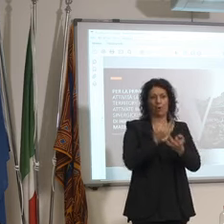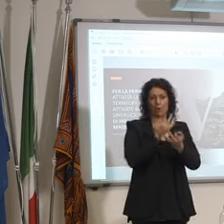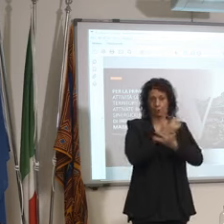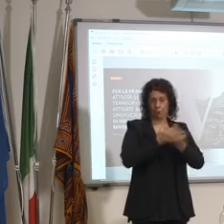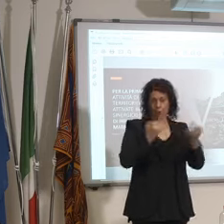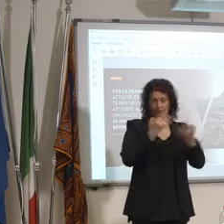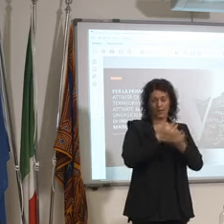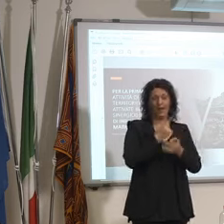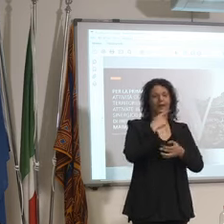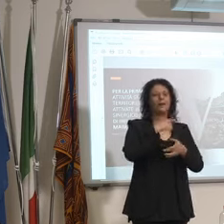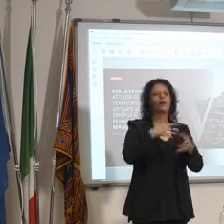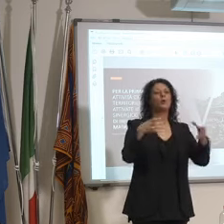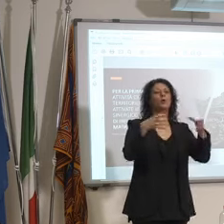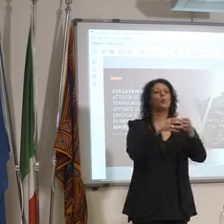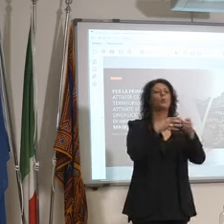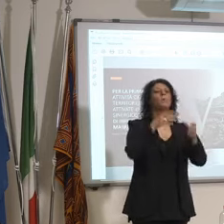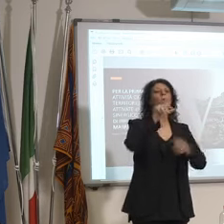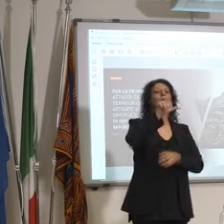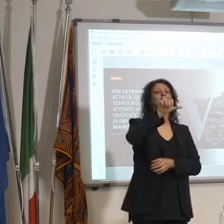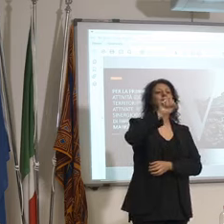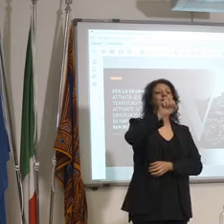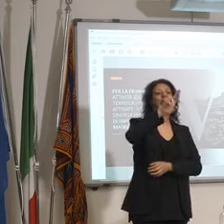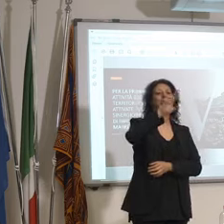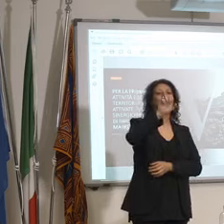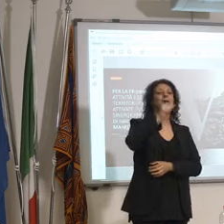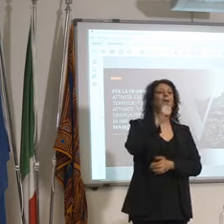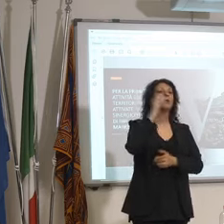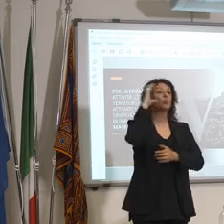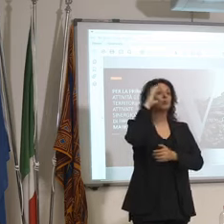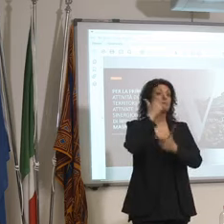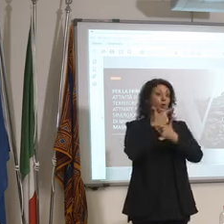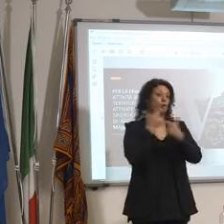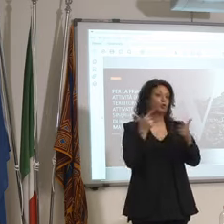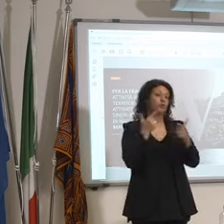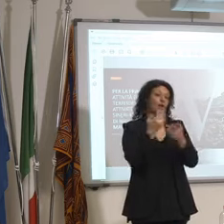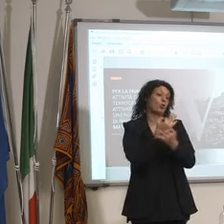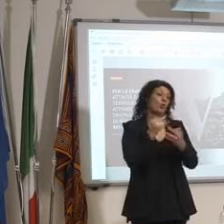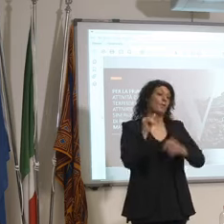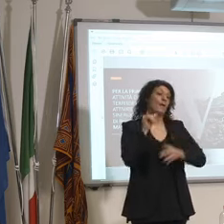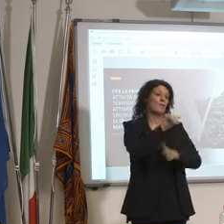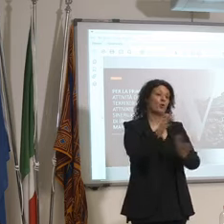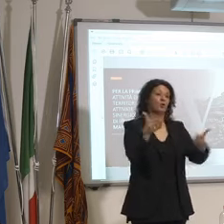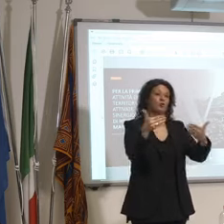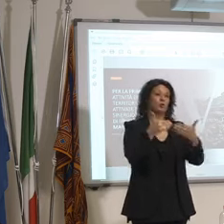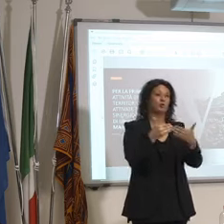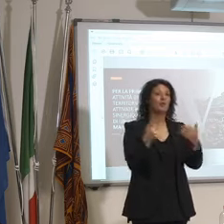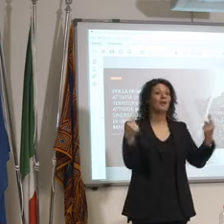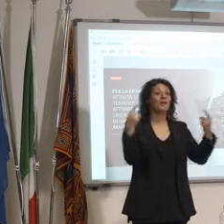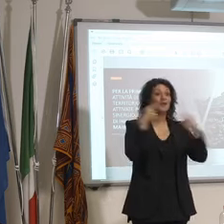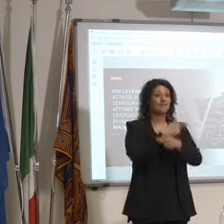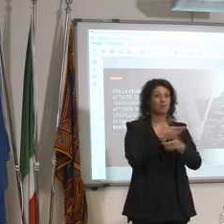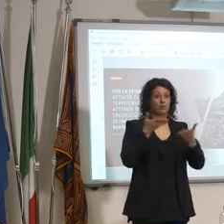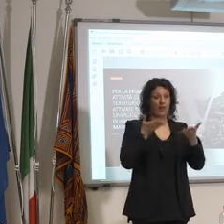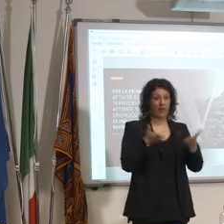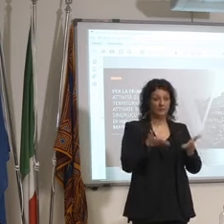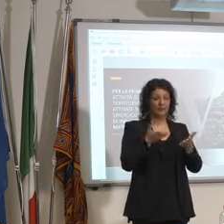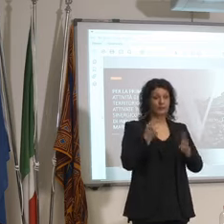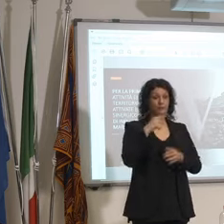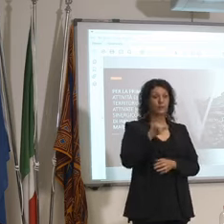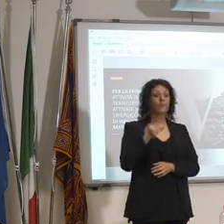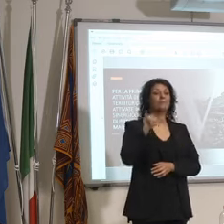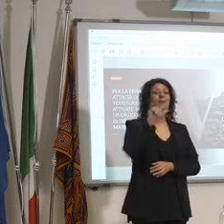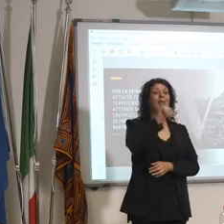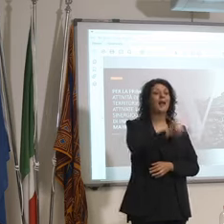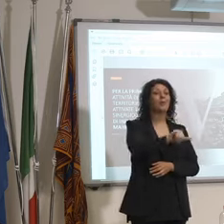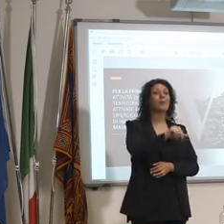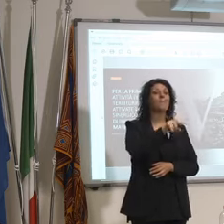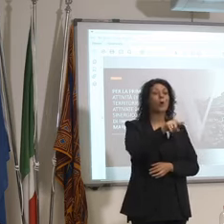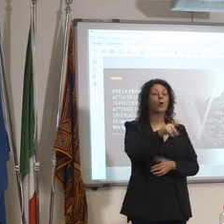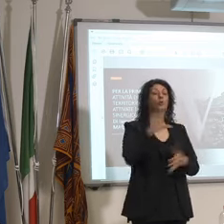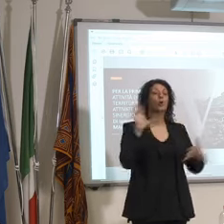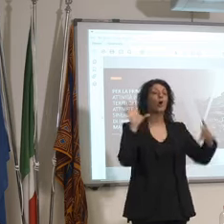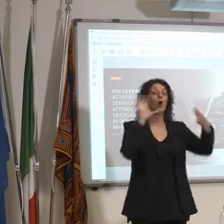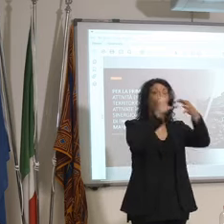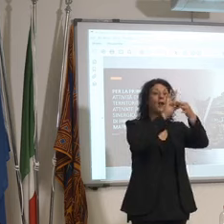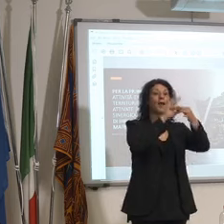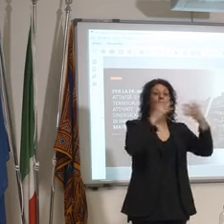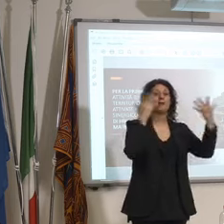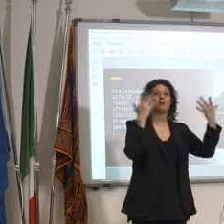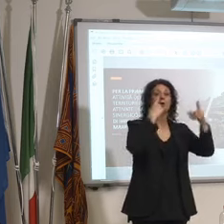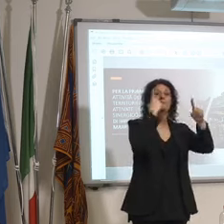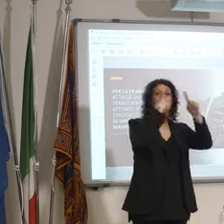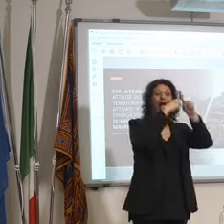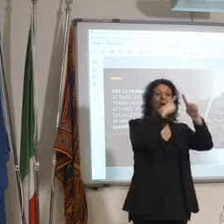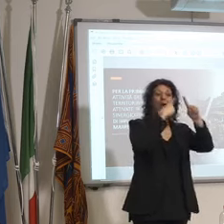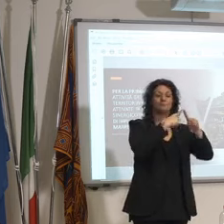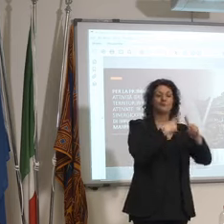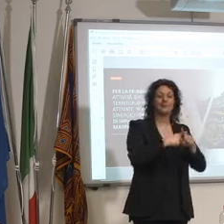logico ad oggi abbiamo collegato a Venezia con Amsterdam KLM e Air France Parigi che